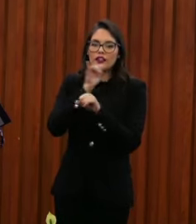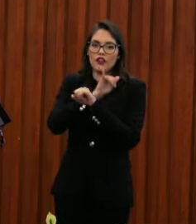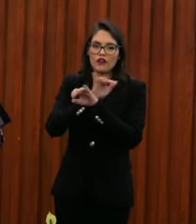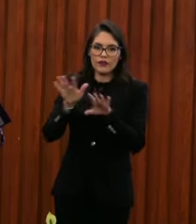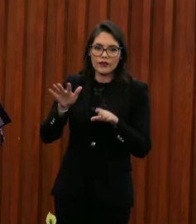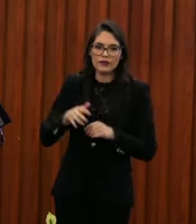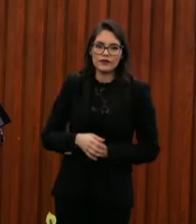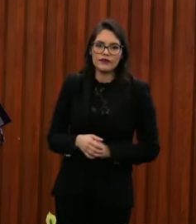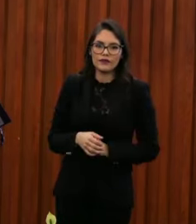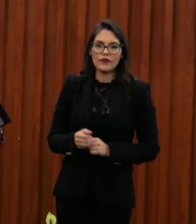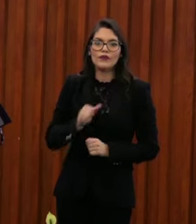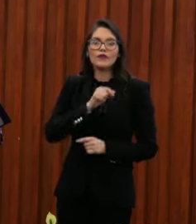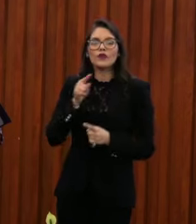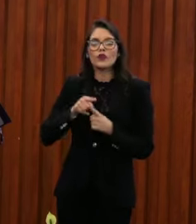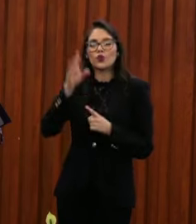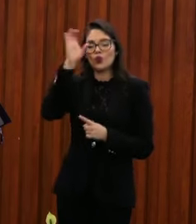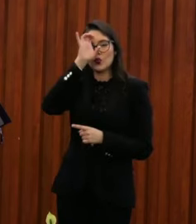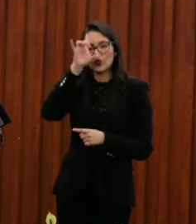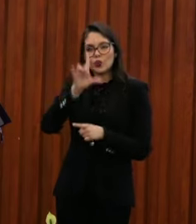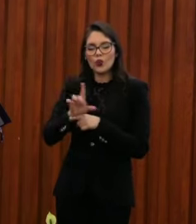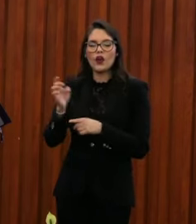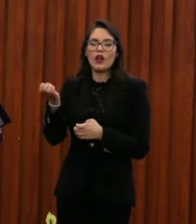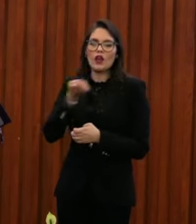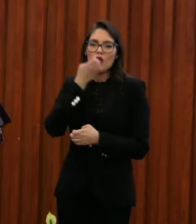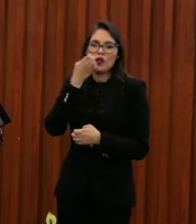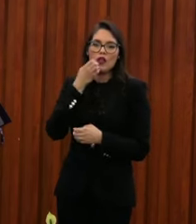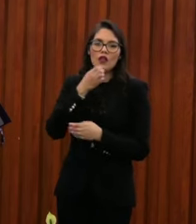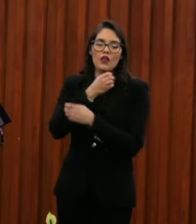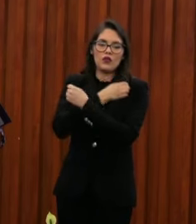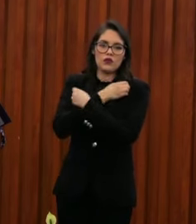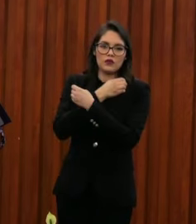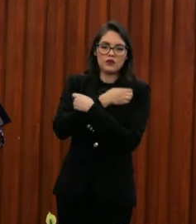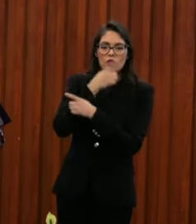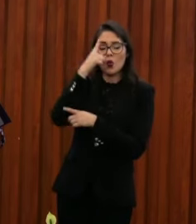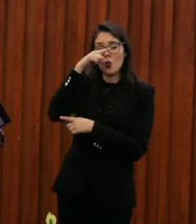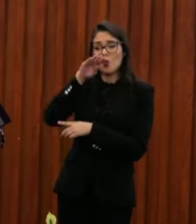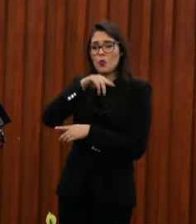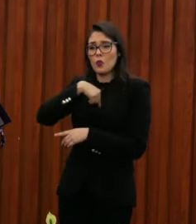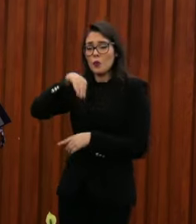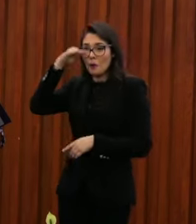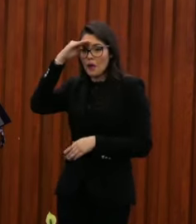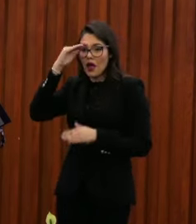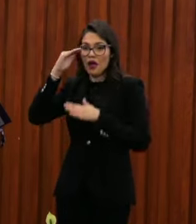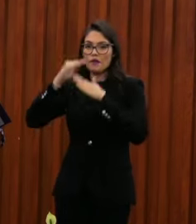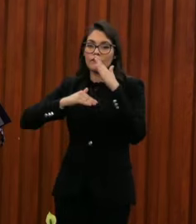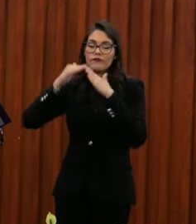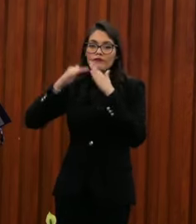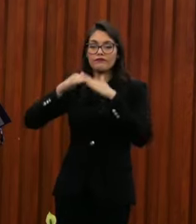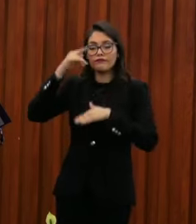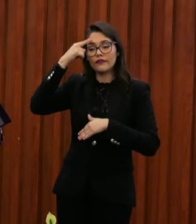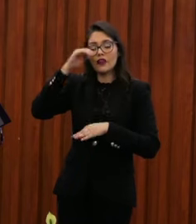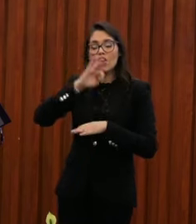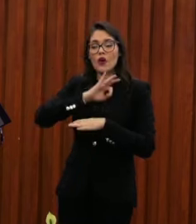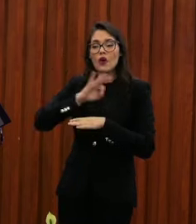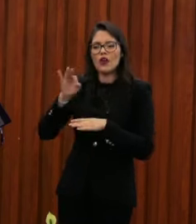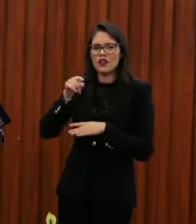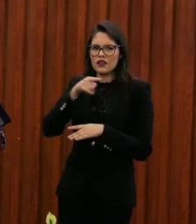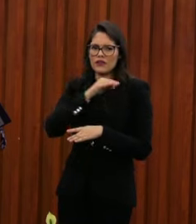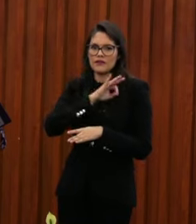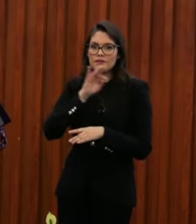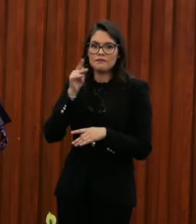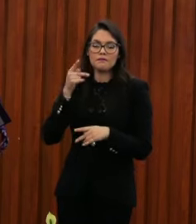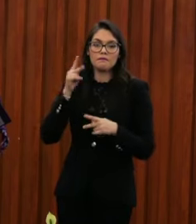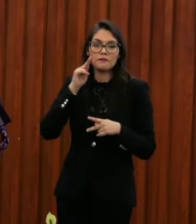la cultura, la educación, entre otros, sin sesgos que pudieran comprometer el ejercicio de derechos de una sociedad